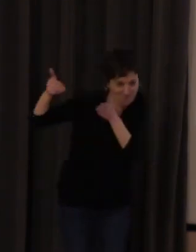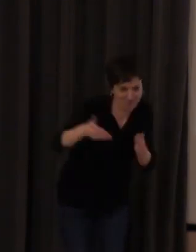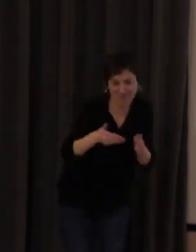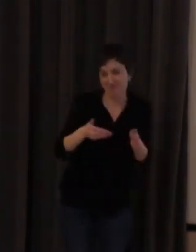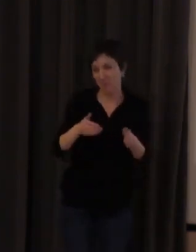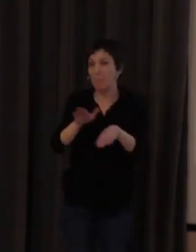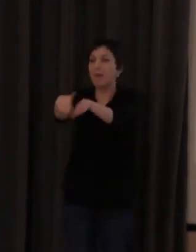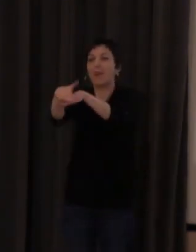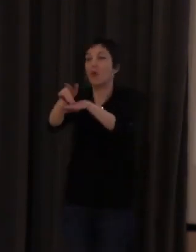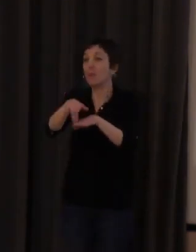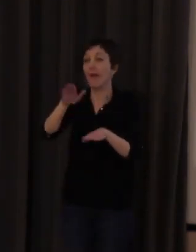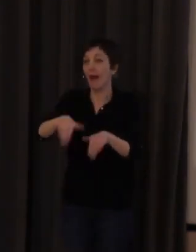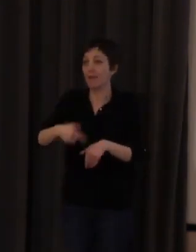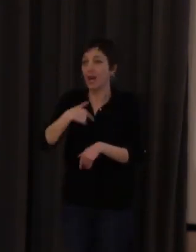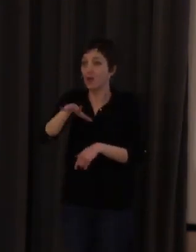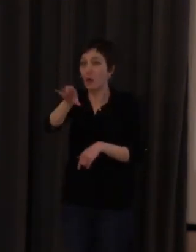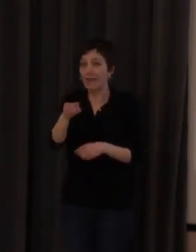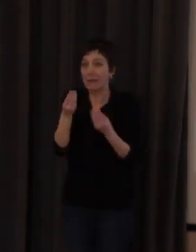perdón porque no lo había entendido bien